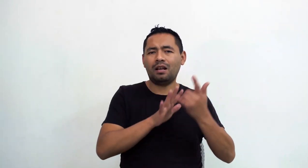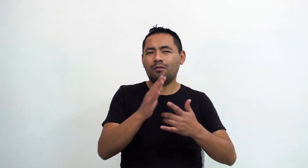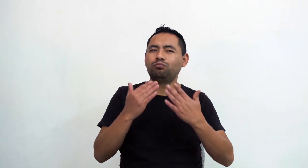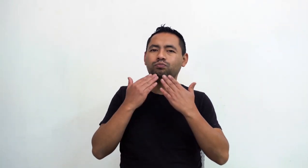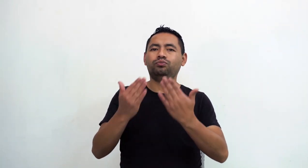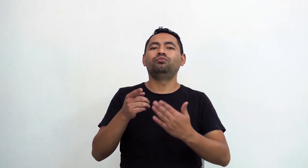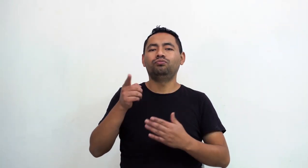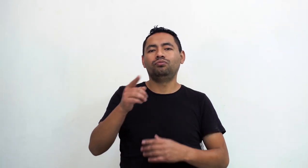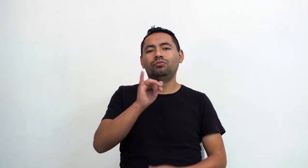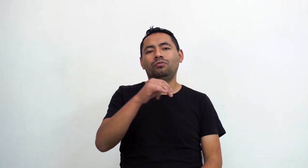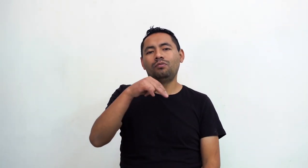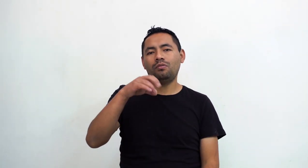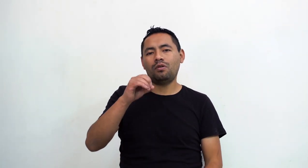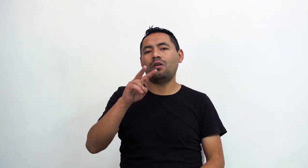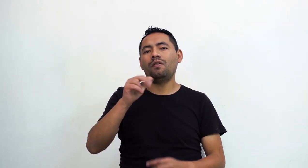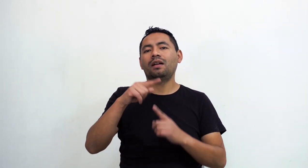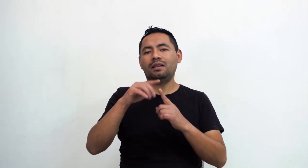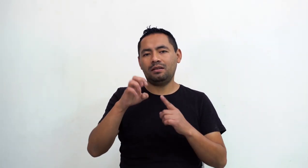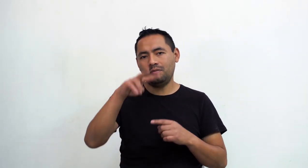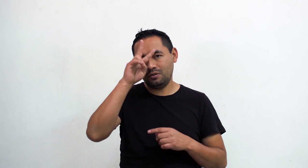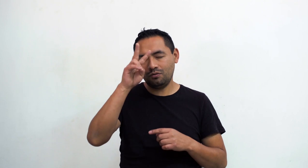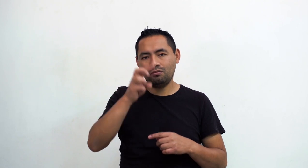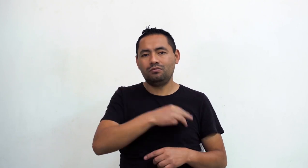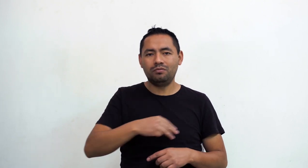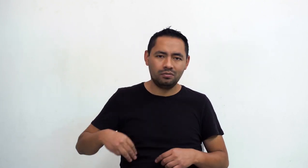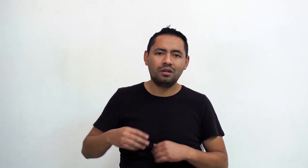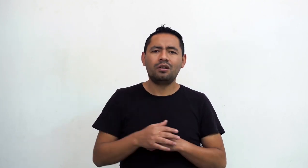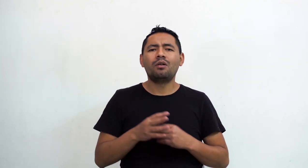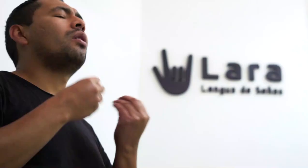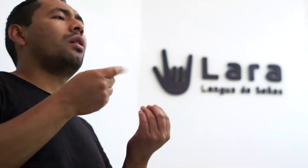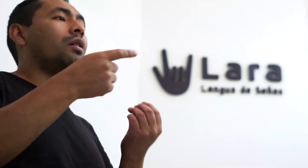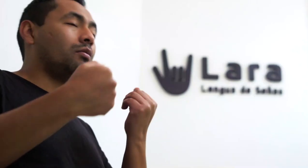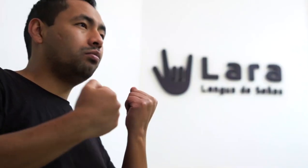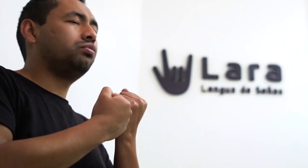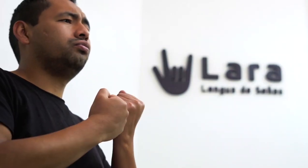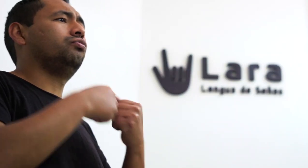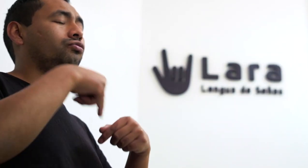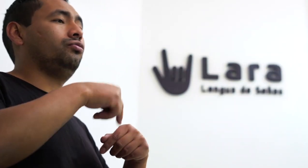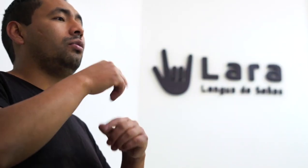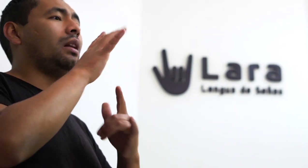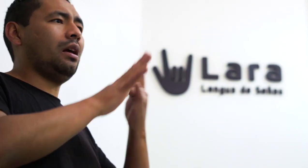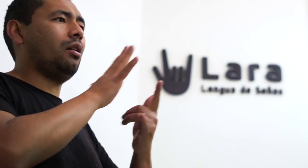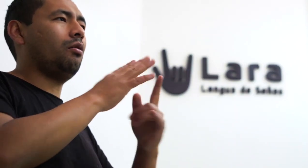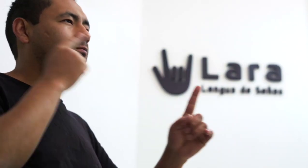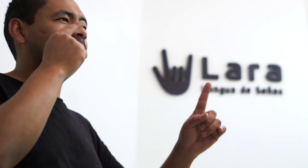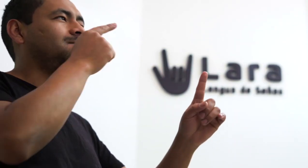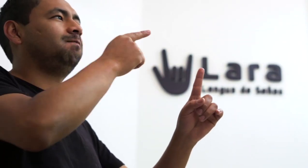El equipo Lara está muy contento y muy agradecido con InnovaT Perú y el Star App por su financiamiento que nos ha